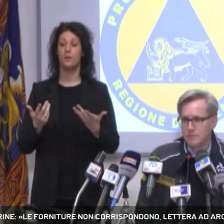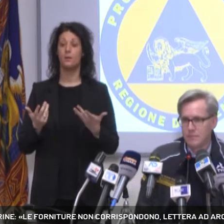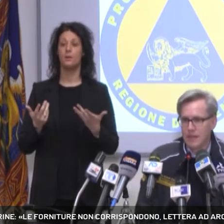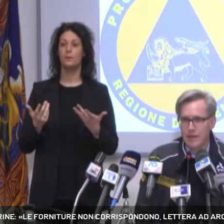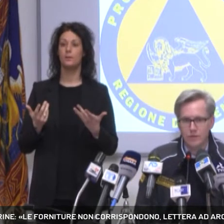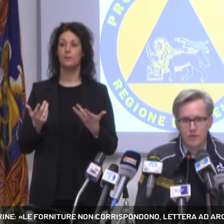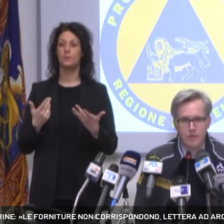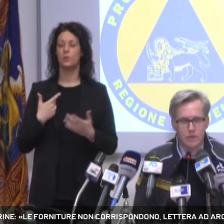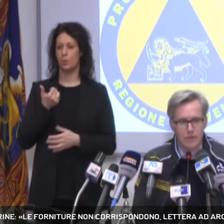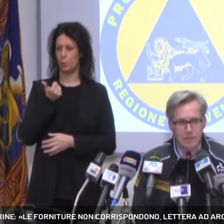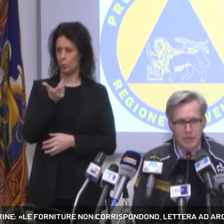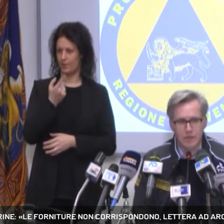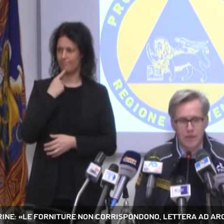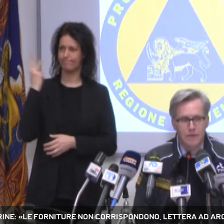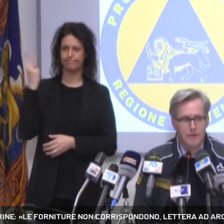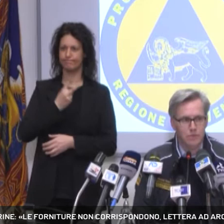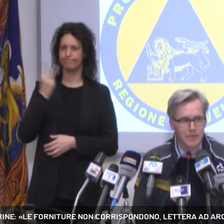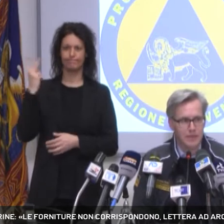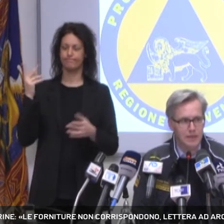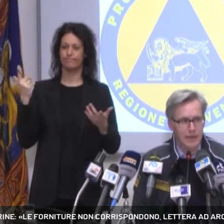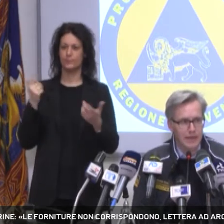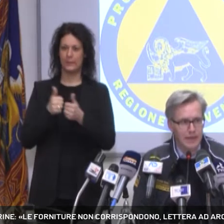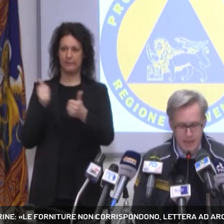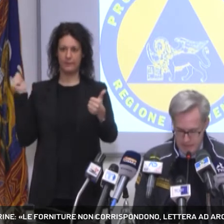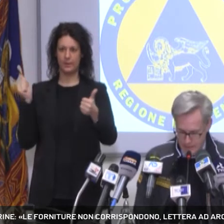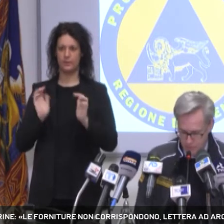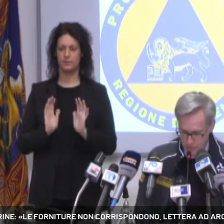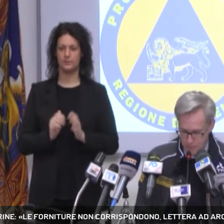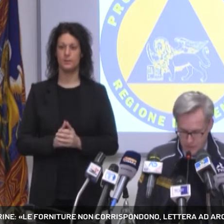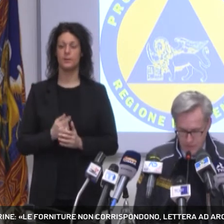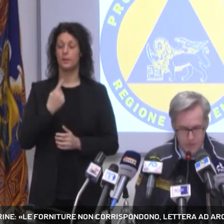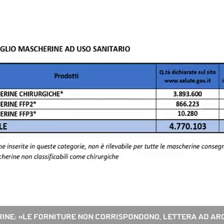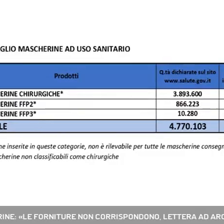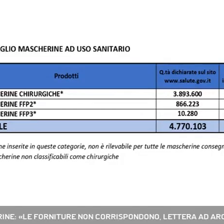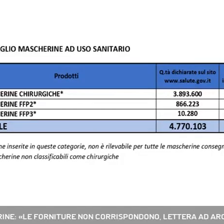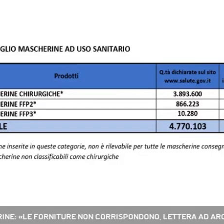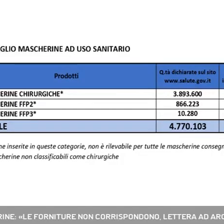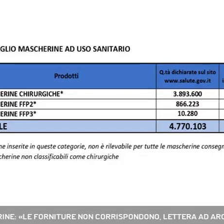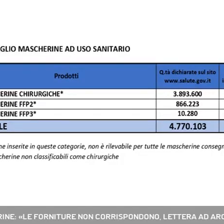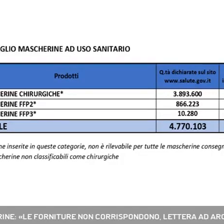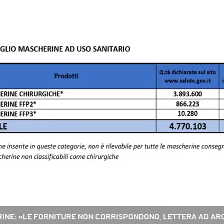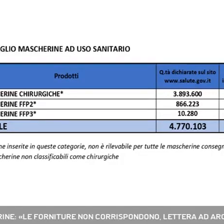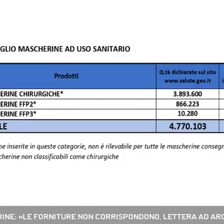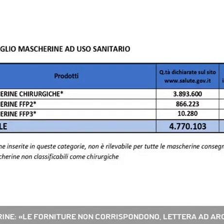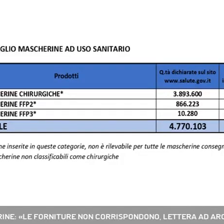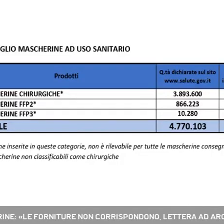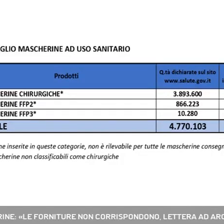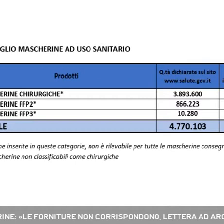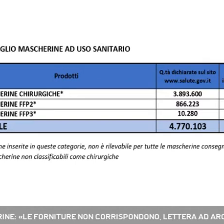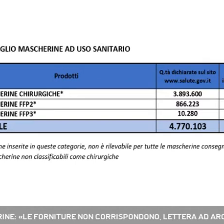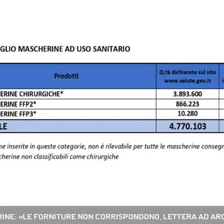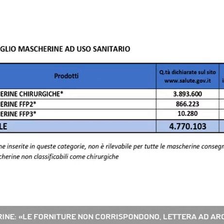che non collimano, faccio presente anche che 2.170.880